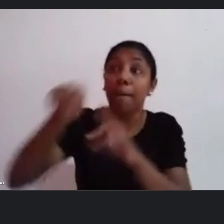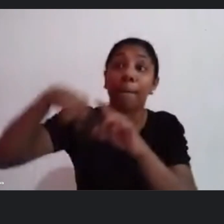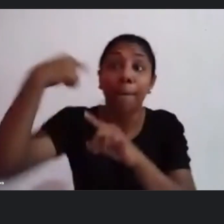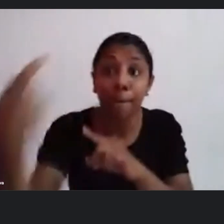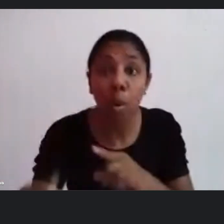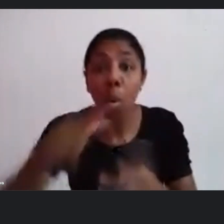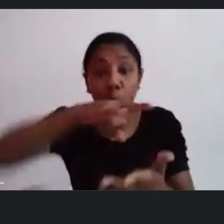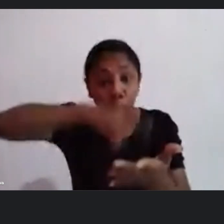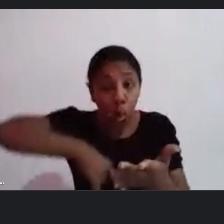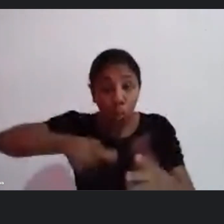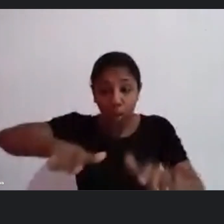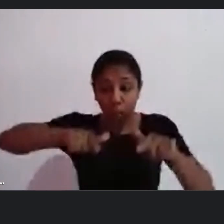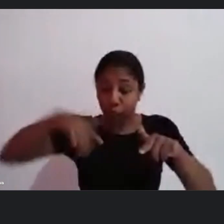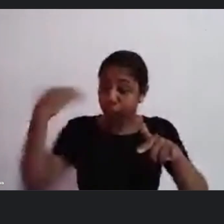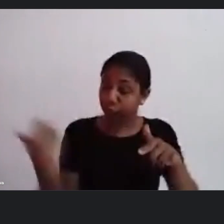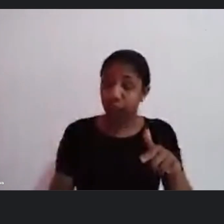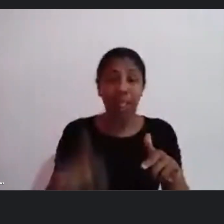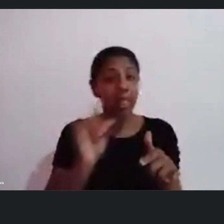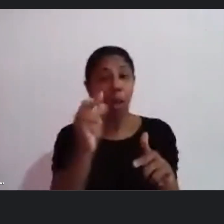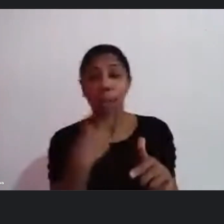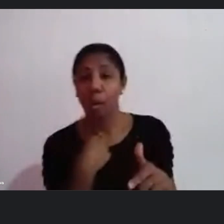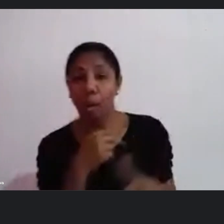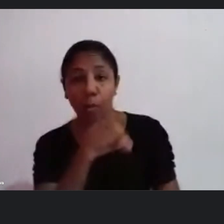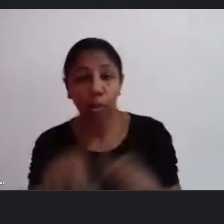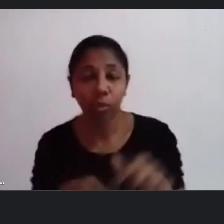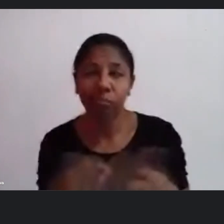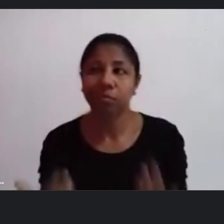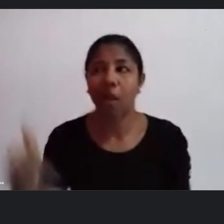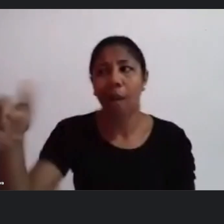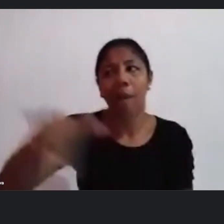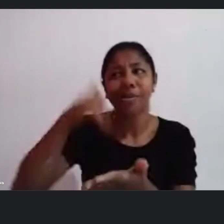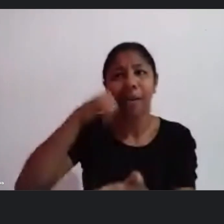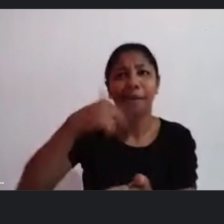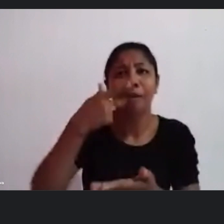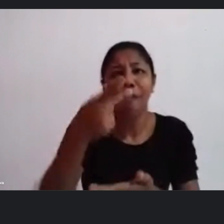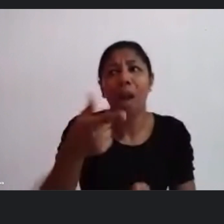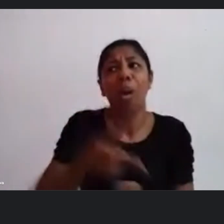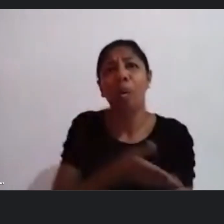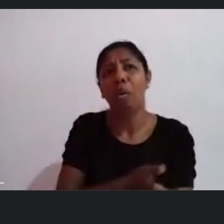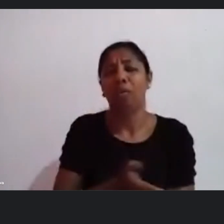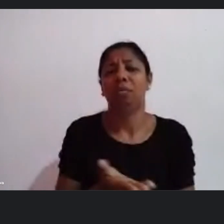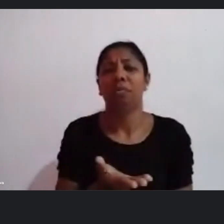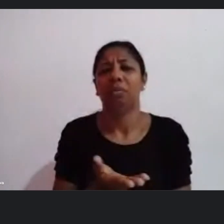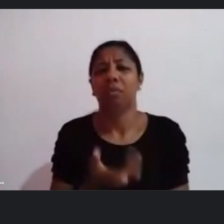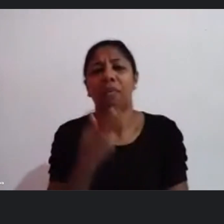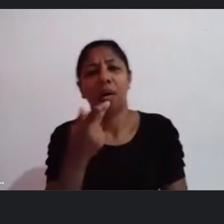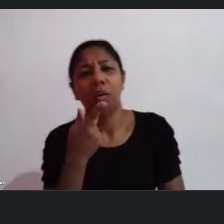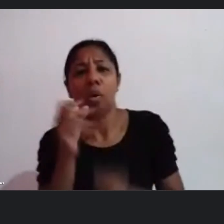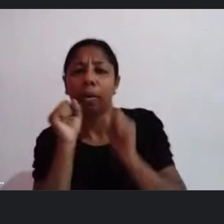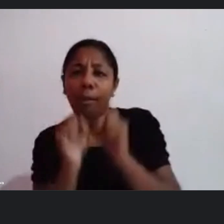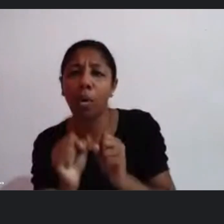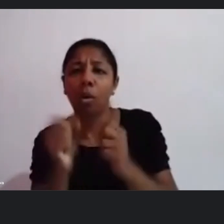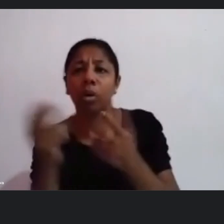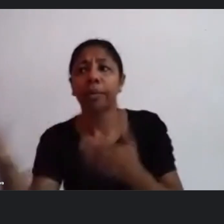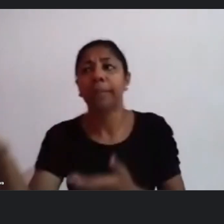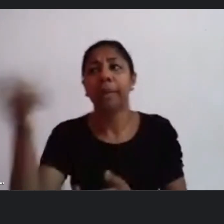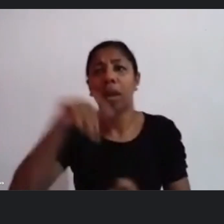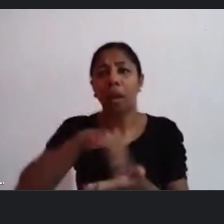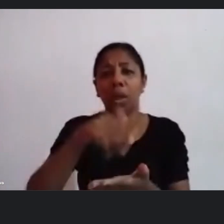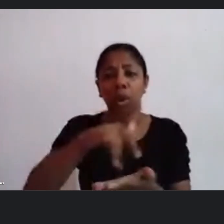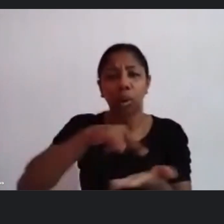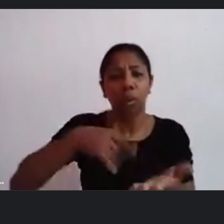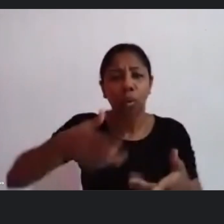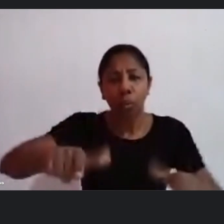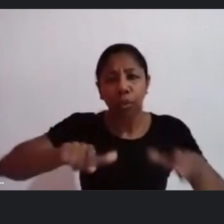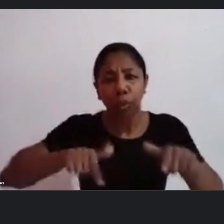mudou aí às vezes o pessoal fala assim mas a secretária disse que podia só que a secretária disse que podia baseado no documento do Mico quando o Mico